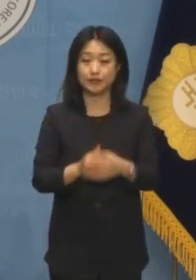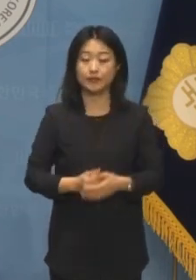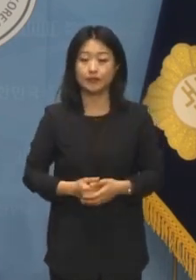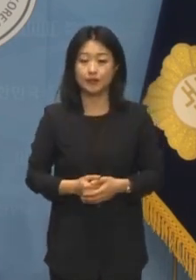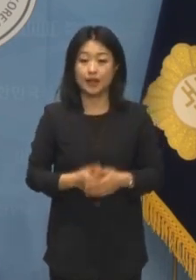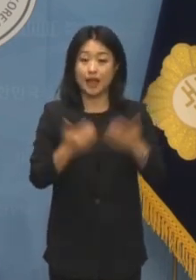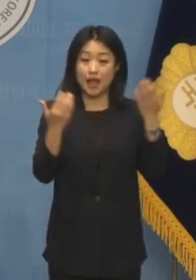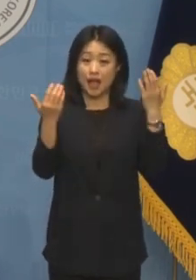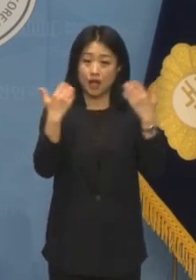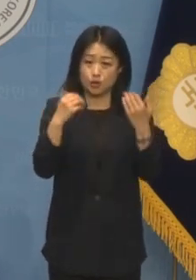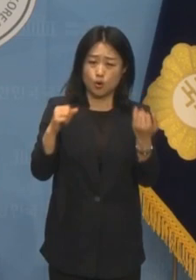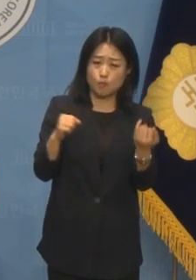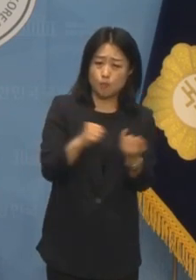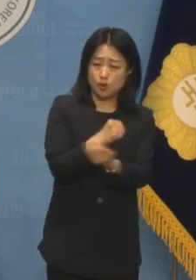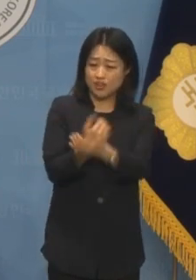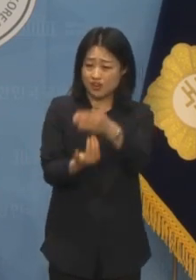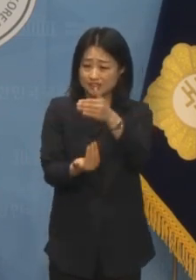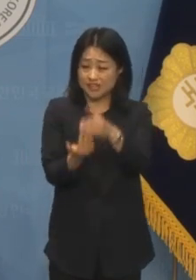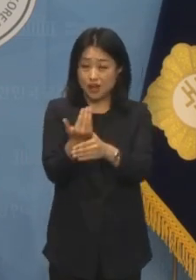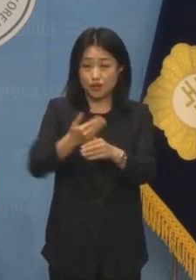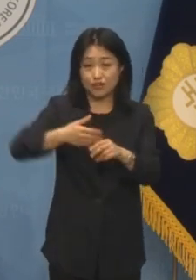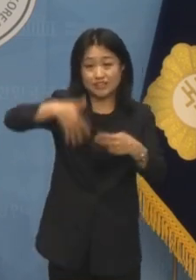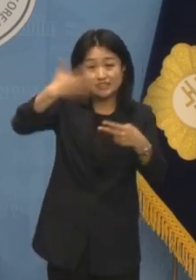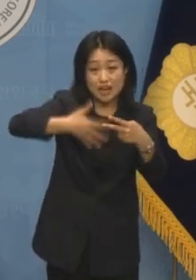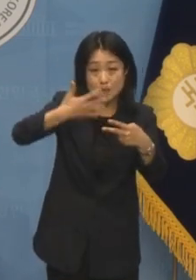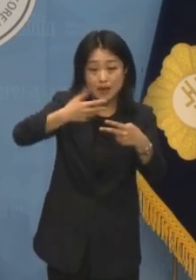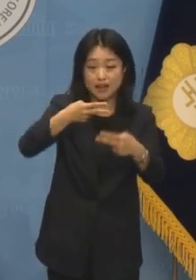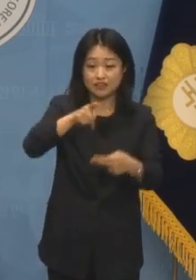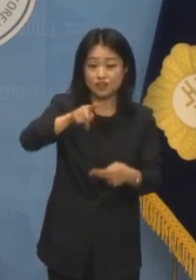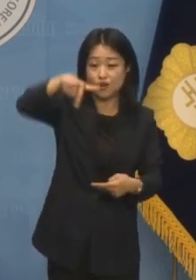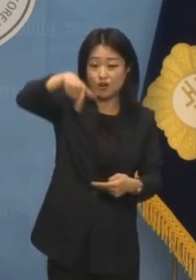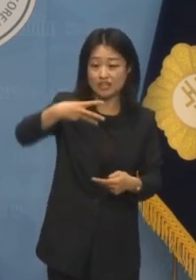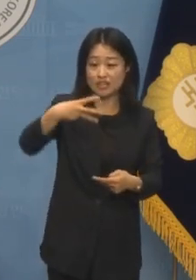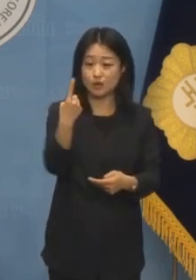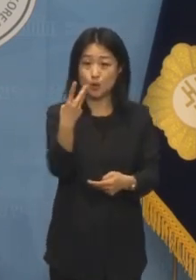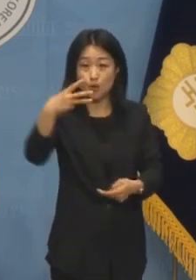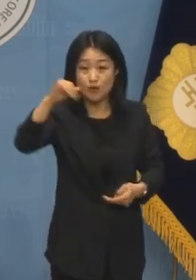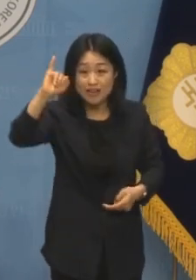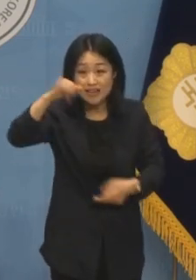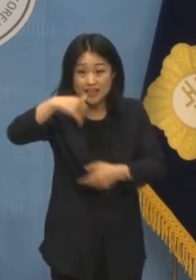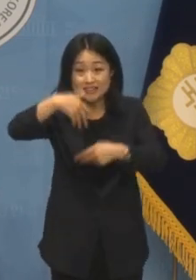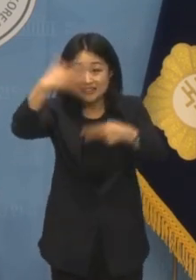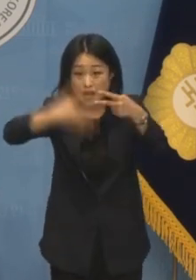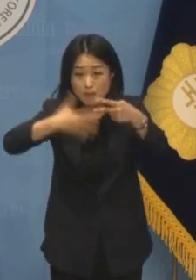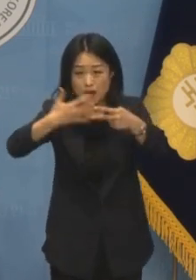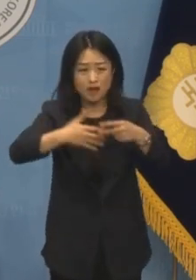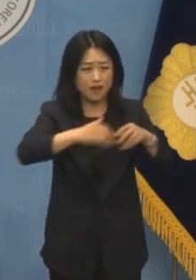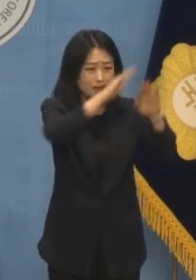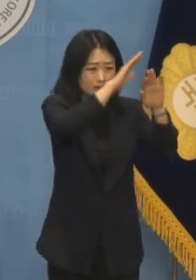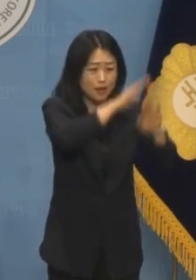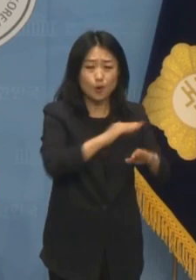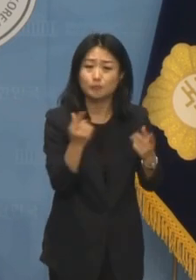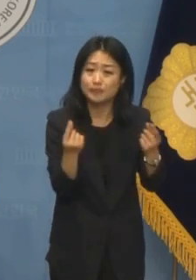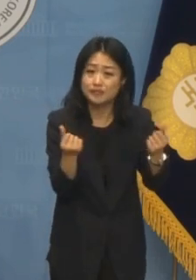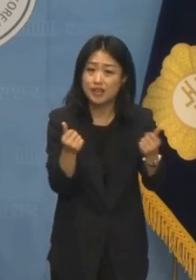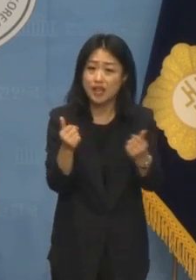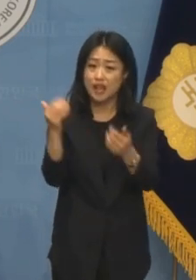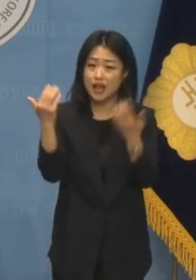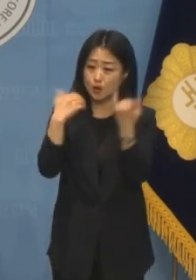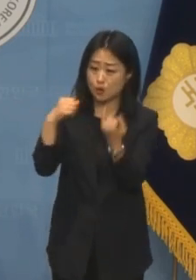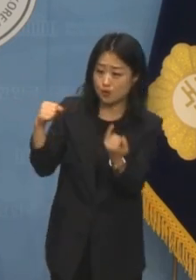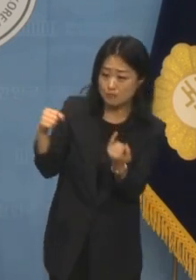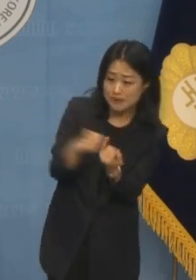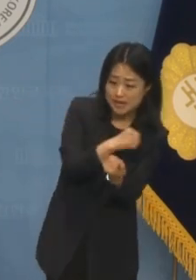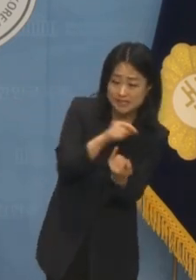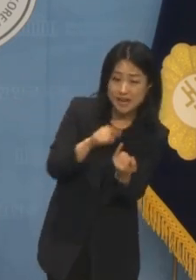학교 폭력 사건을 다룬 드라마 더글로리에서도 비슷한 상황이 나옵니다. 학폭 피해자 문동훈은